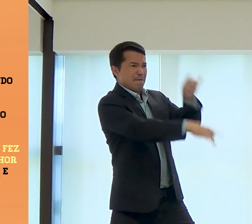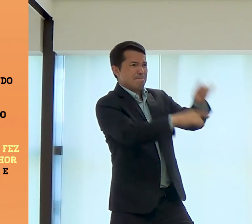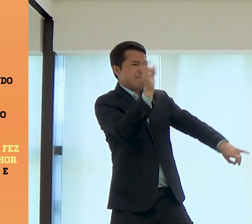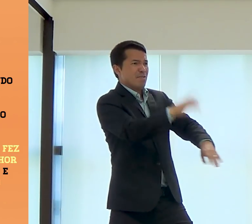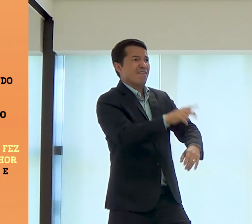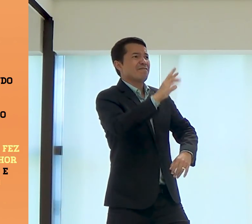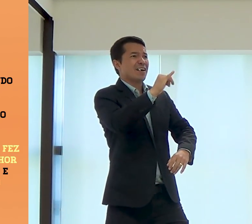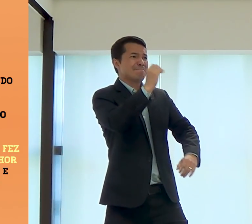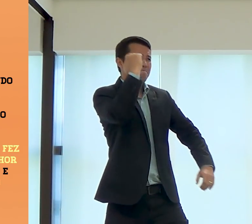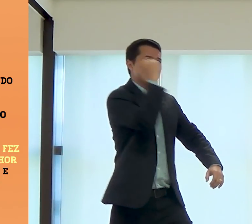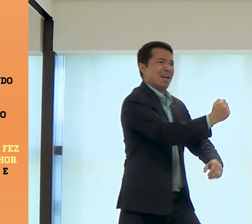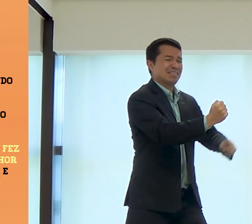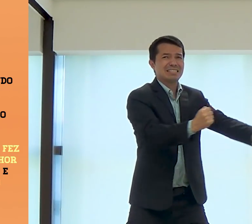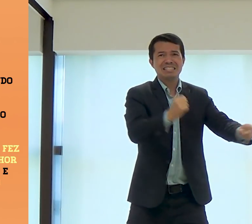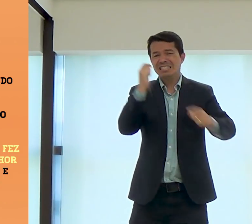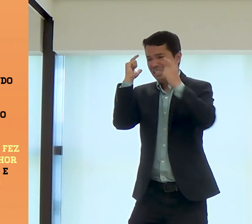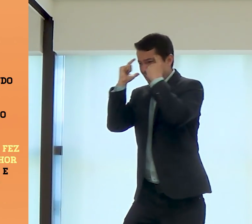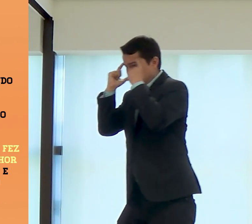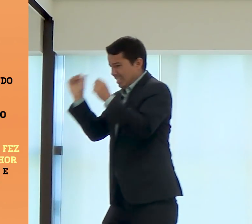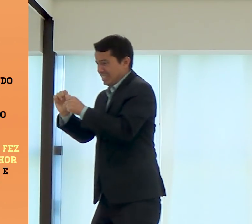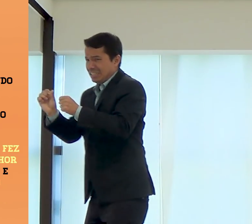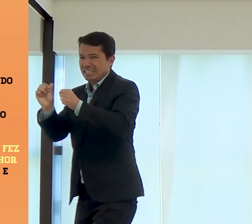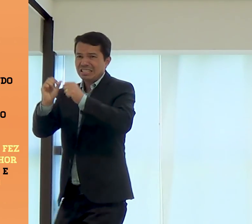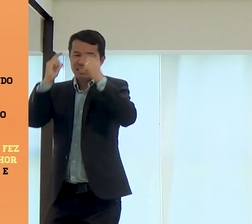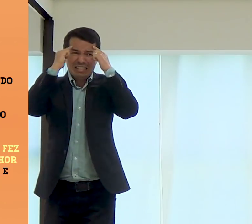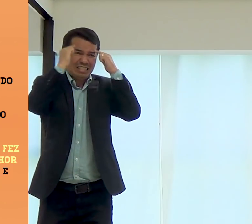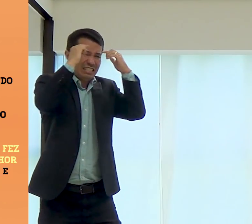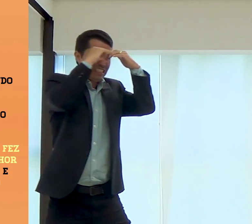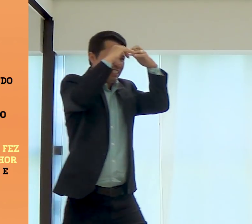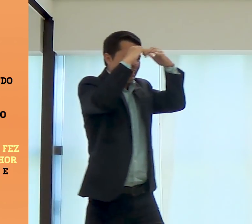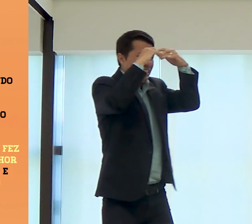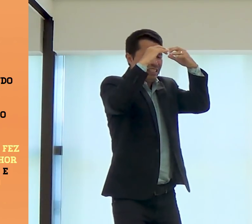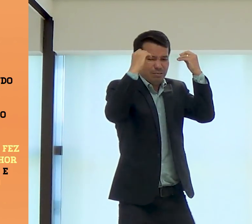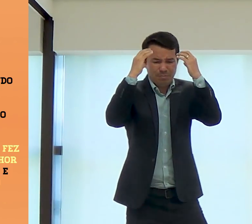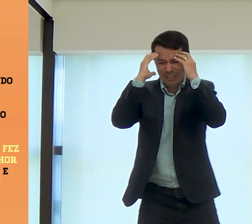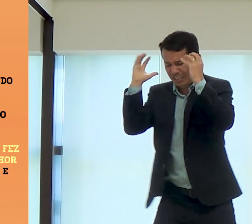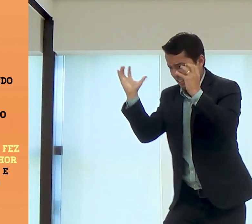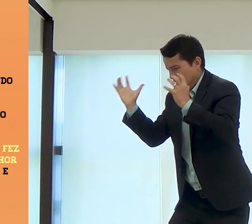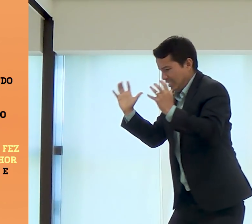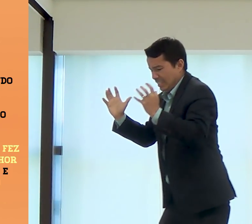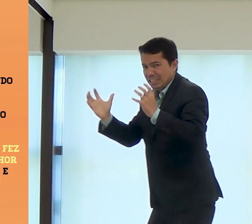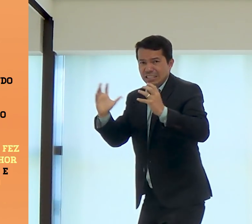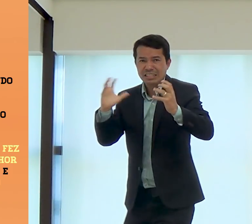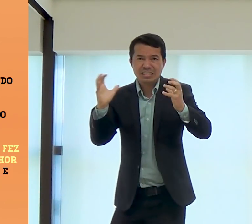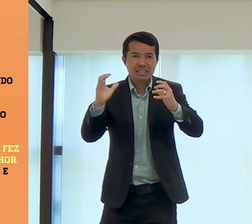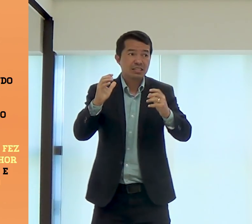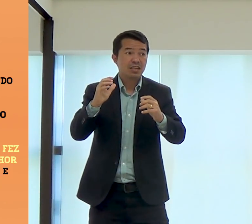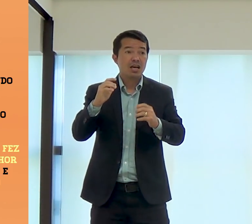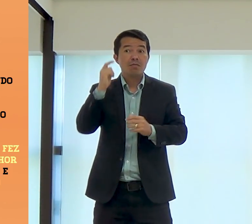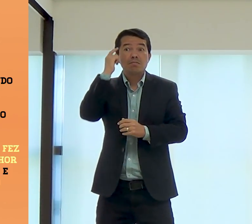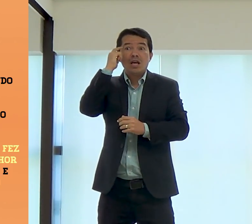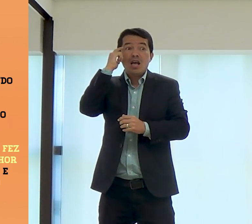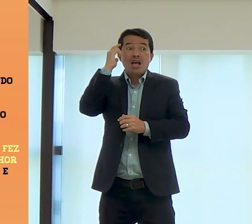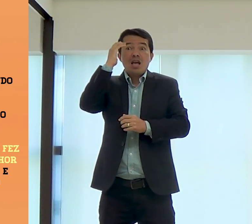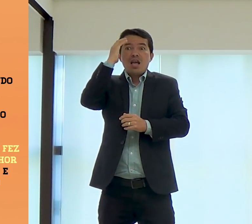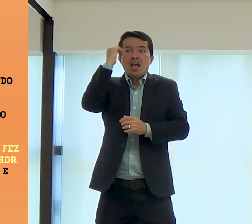que ela cometeu uma adulteria? E eu vou ter que matá-la com pedras, apedrejá-la até ela morrer? E José ficou, então,